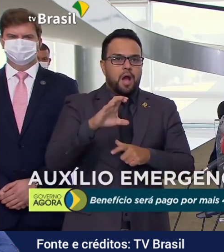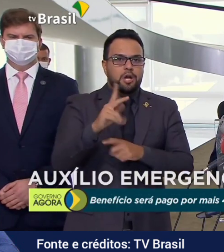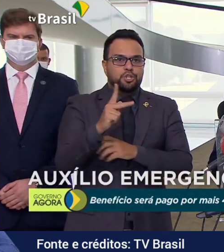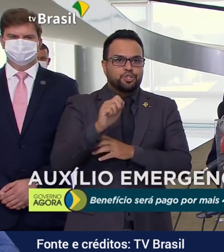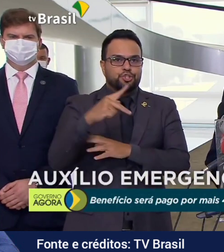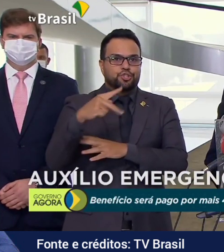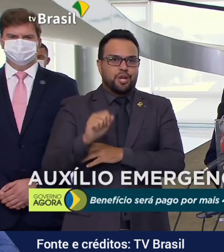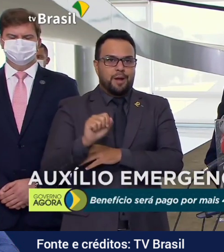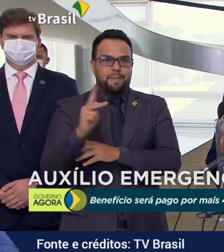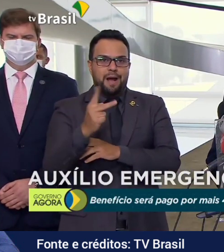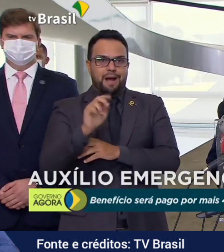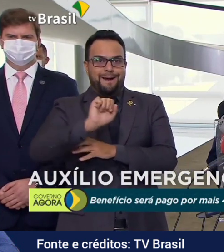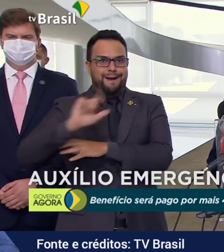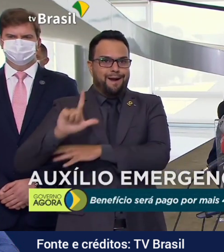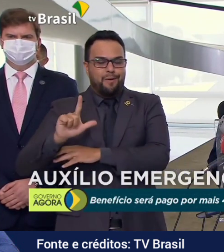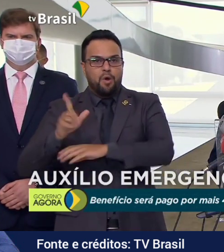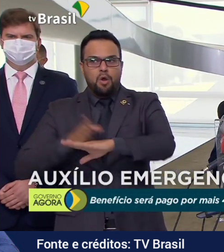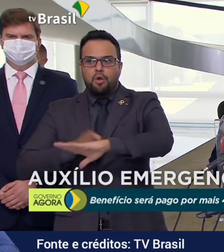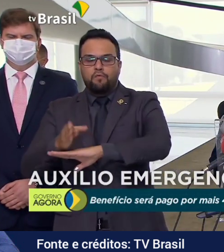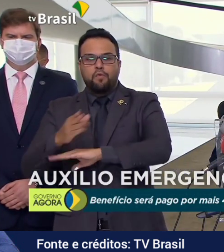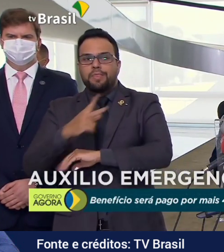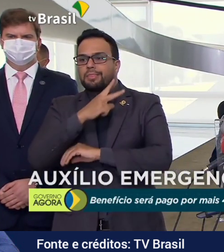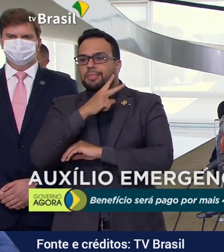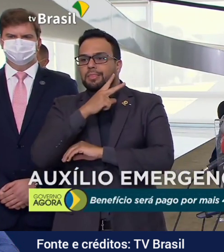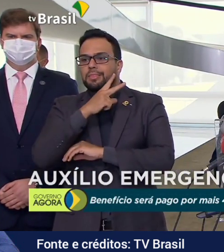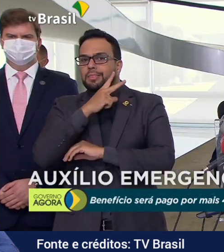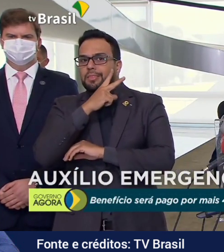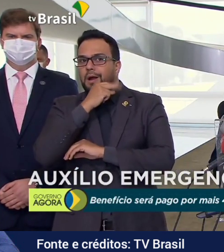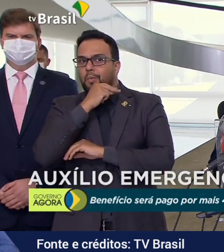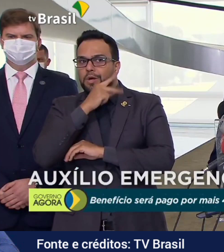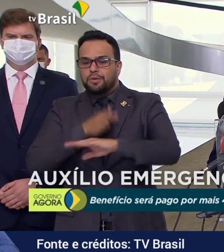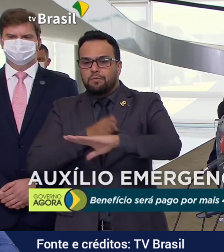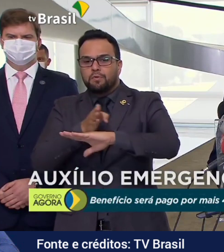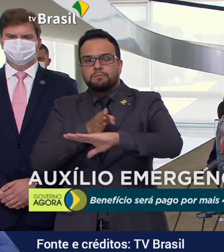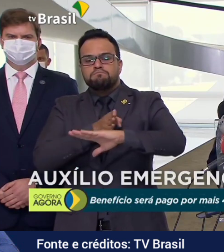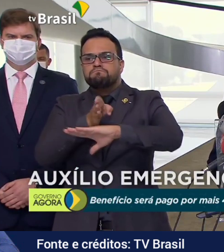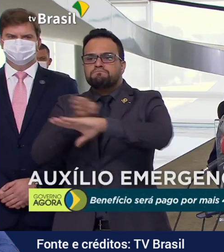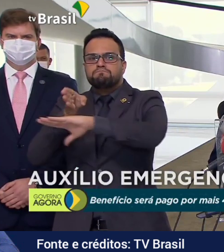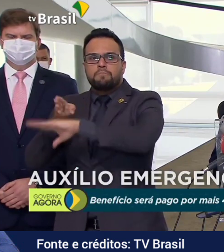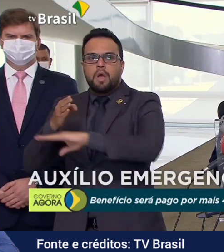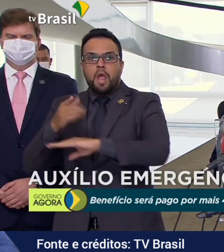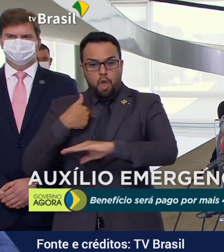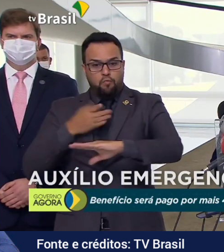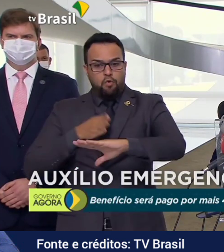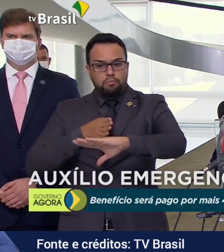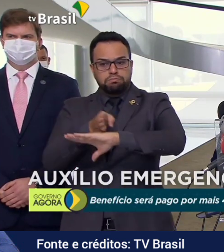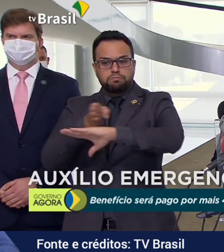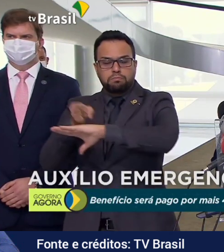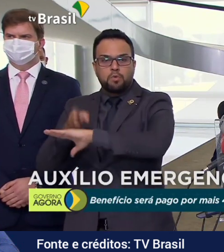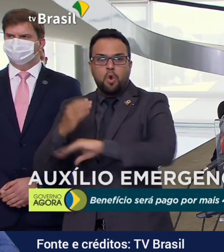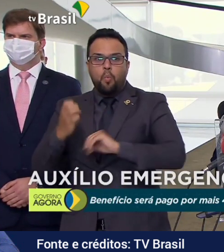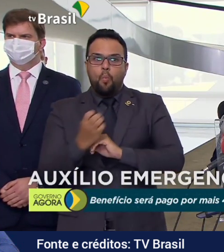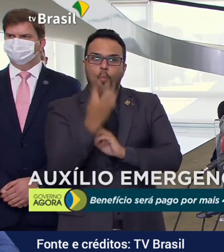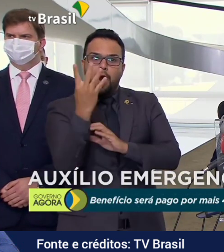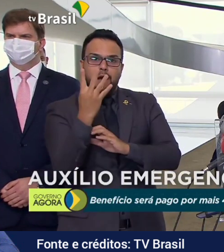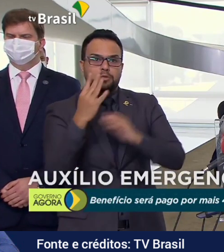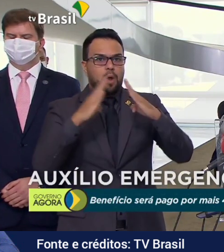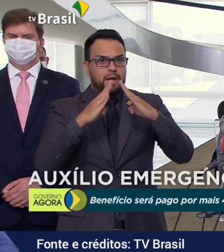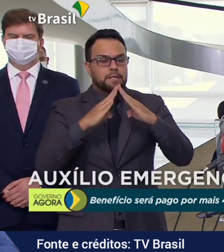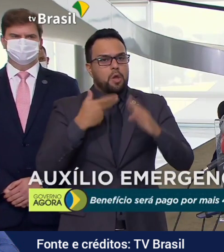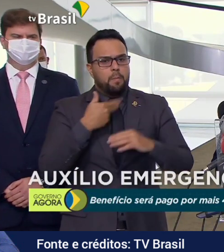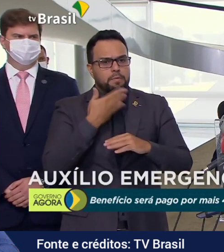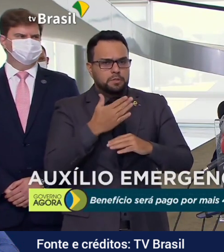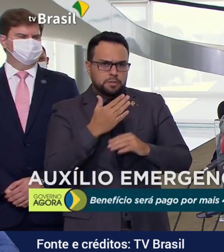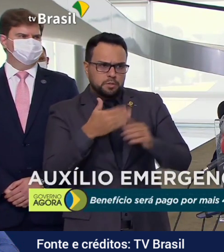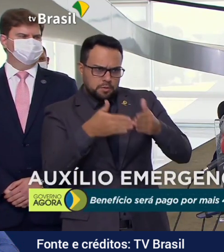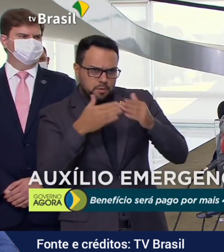Itaguatinga, e não tive surpresa. Entrei em quatro residências. Pedi para abrir a geladeira.